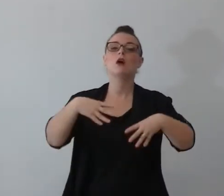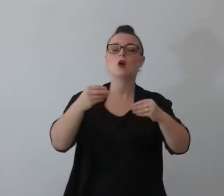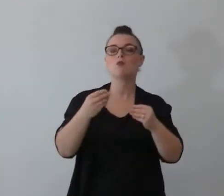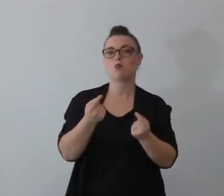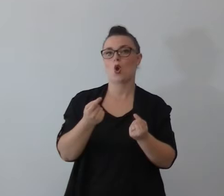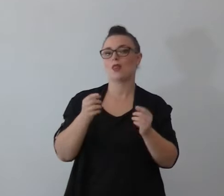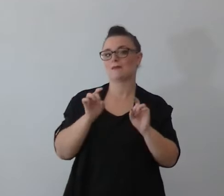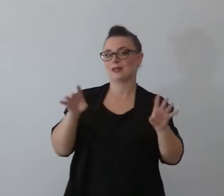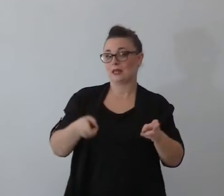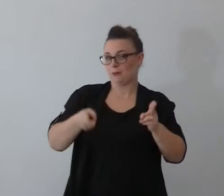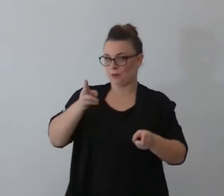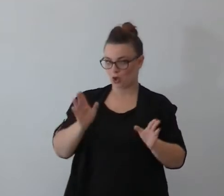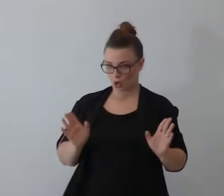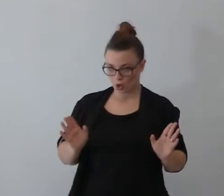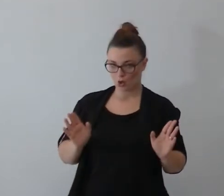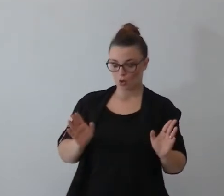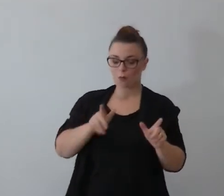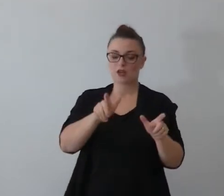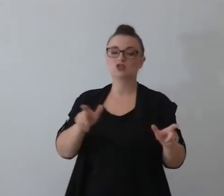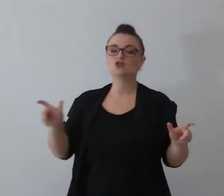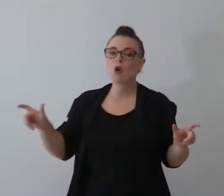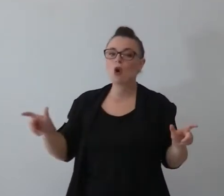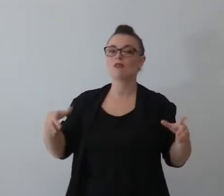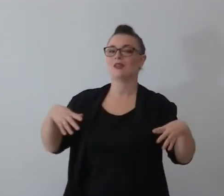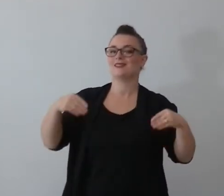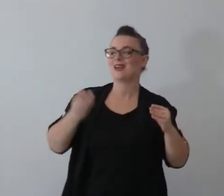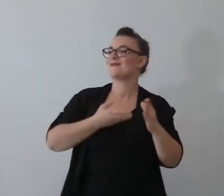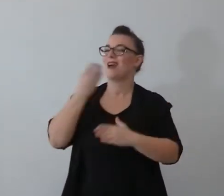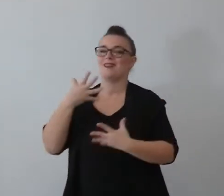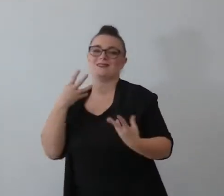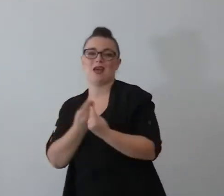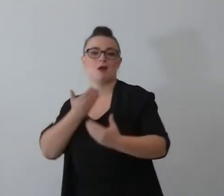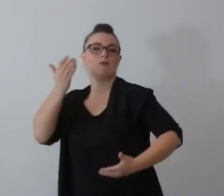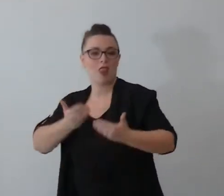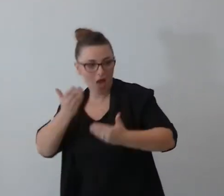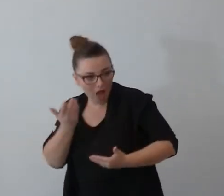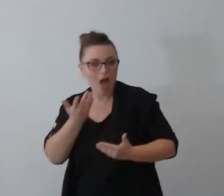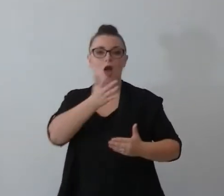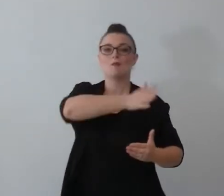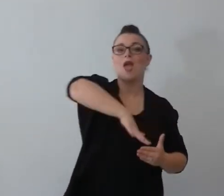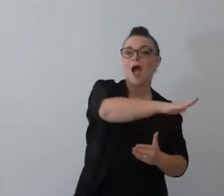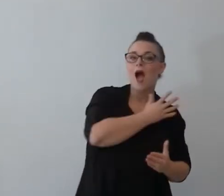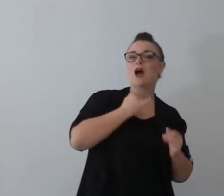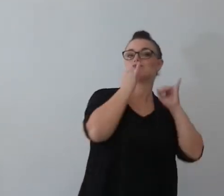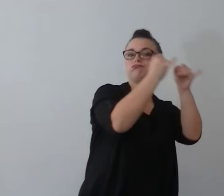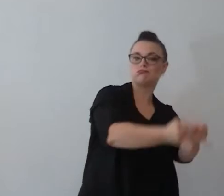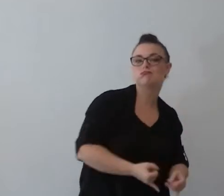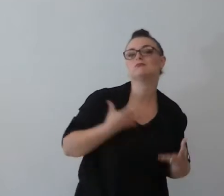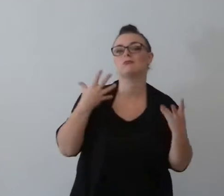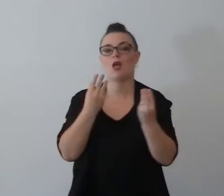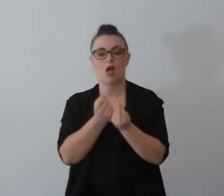libertà le persone cominciano ad andare a ballare, ad uscire per le piazze ci si incontra